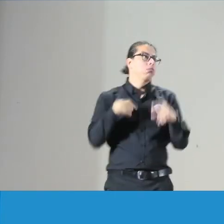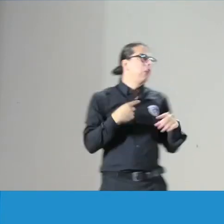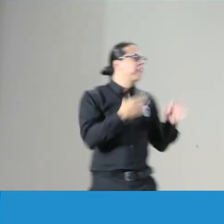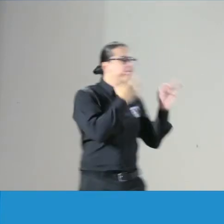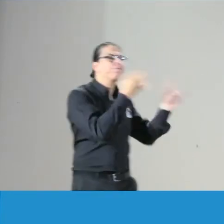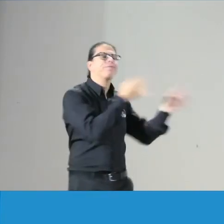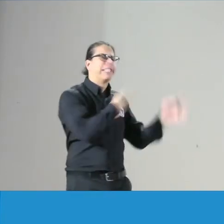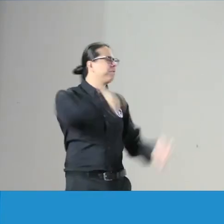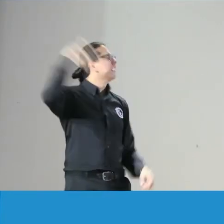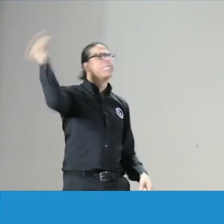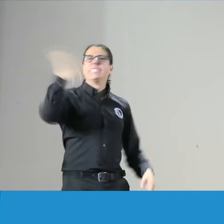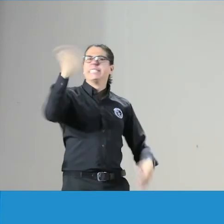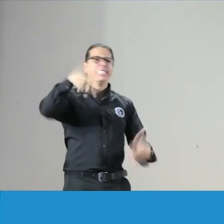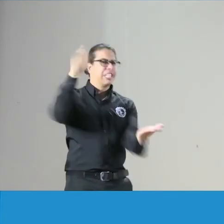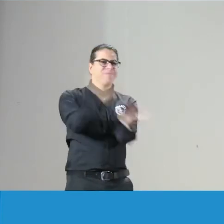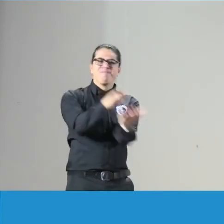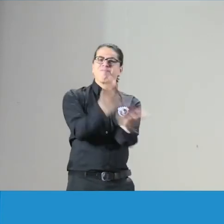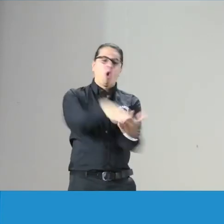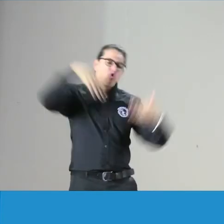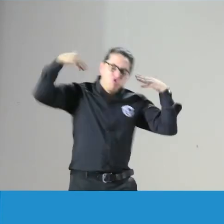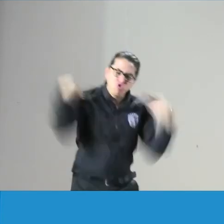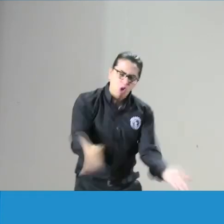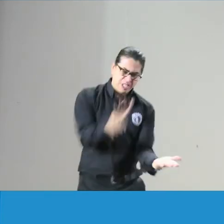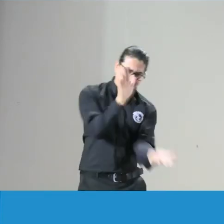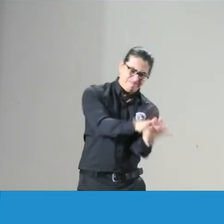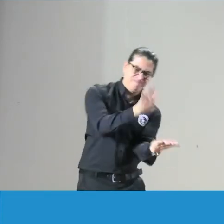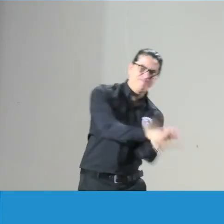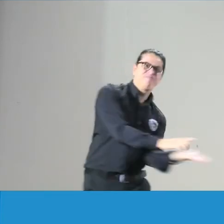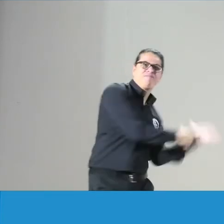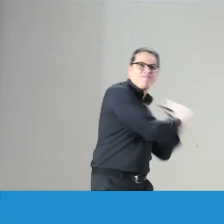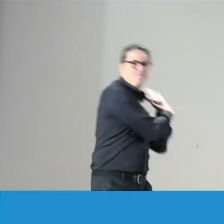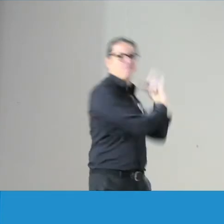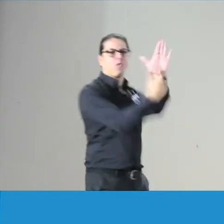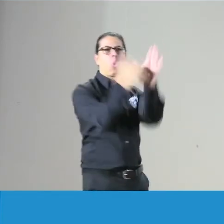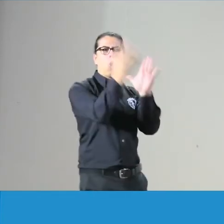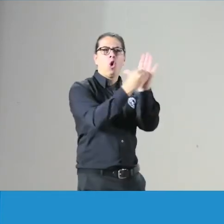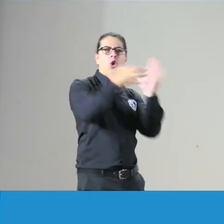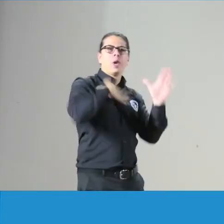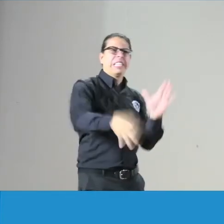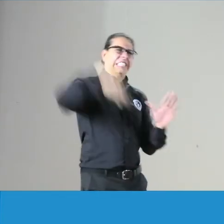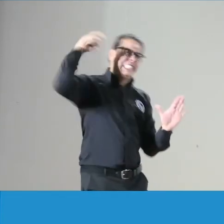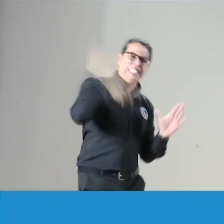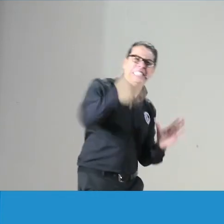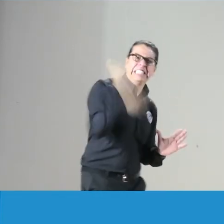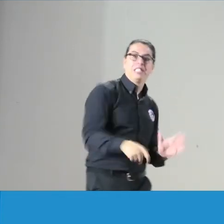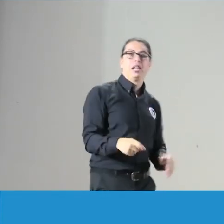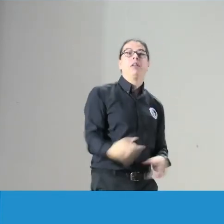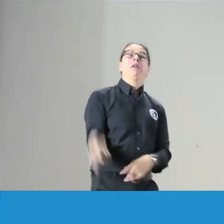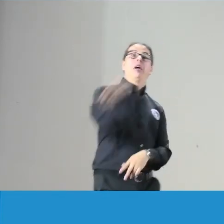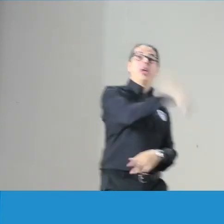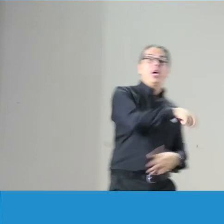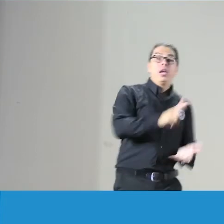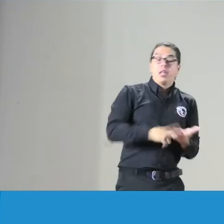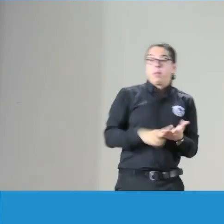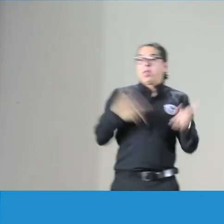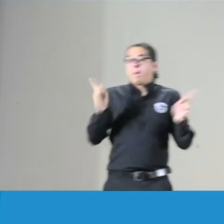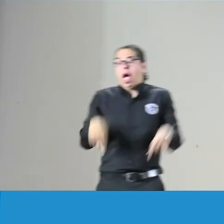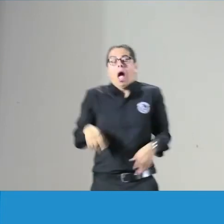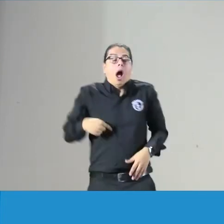los sordos dicen eso es verdad necesitamos un documento para poder mostrar necesitamos el código de ética